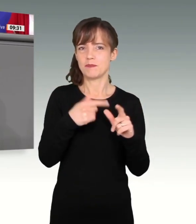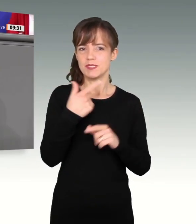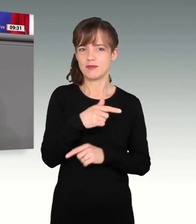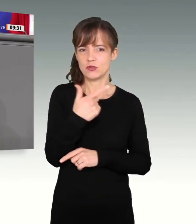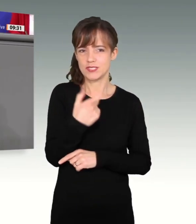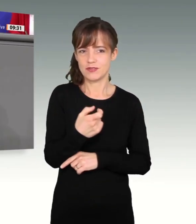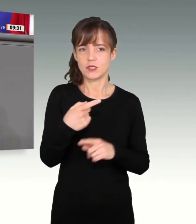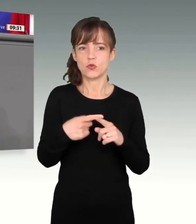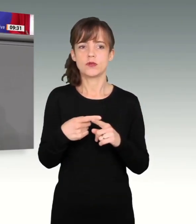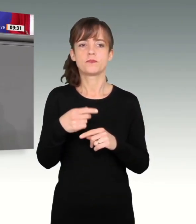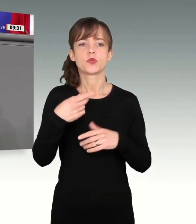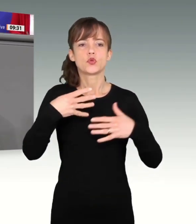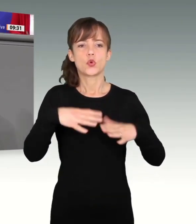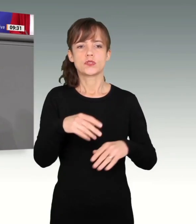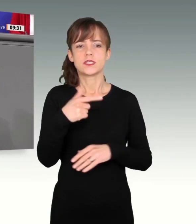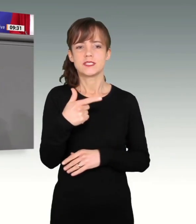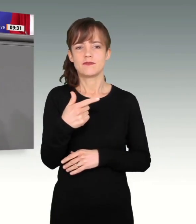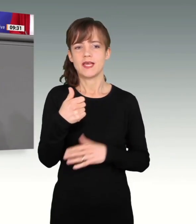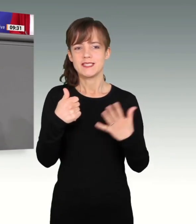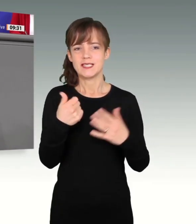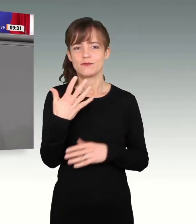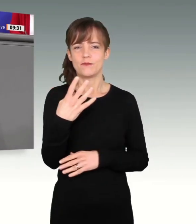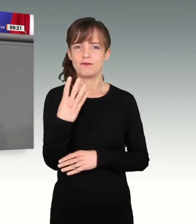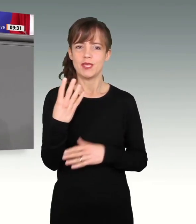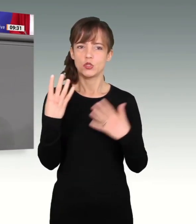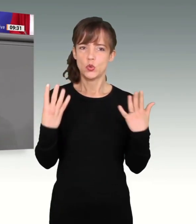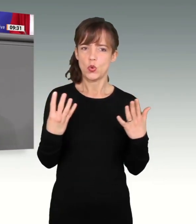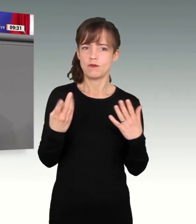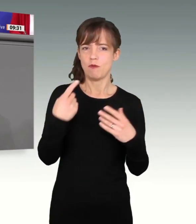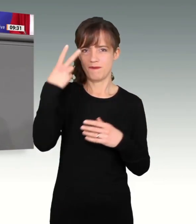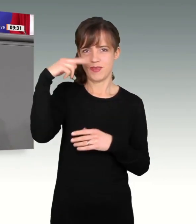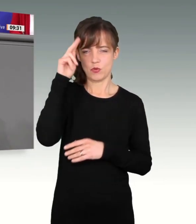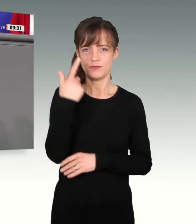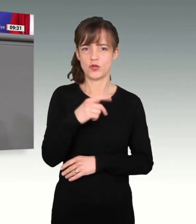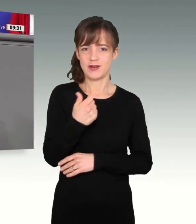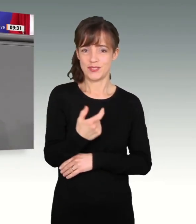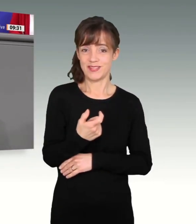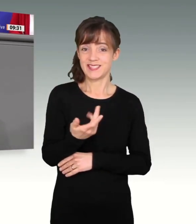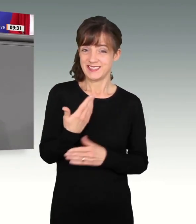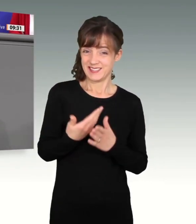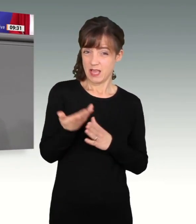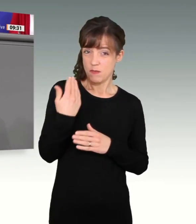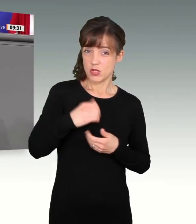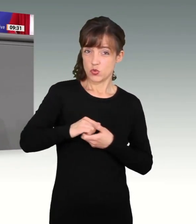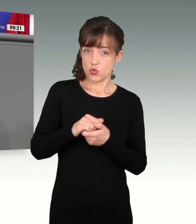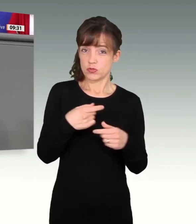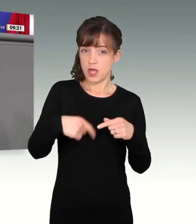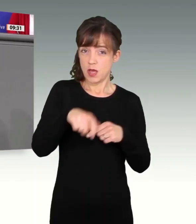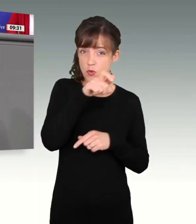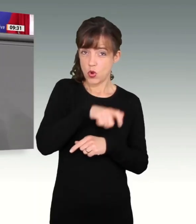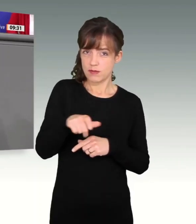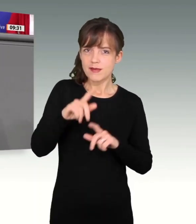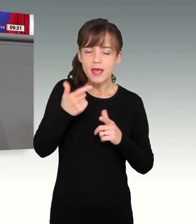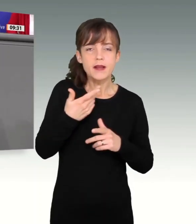von Februar 2021. Kein einziger Unionsabgeordneter wollte damals diese Verfassungsklagen unterstützen. Und nun